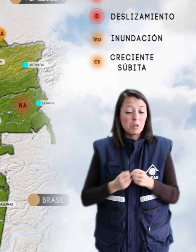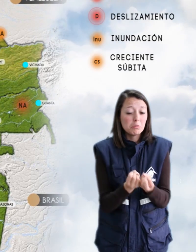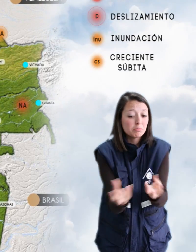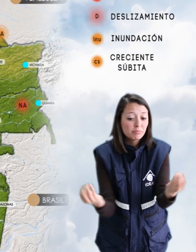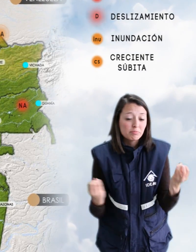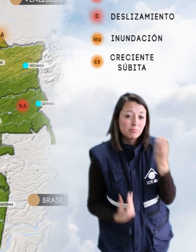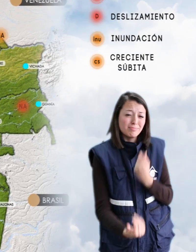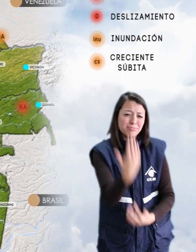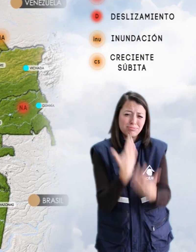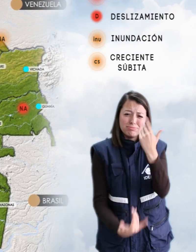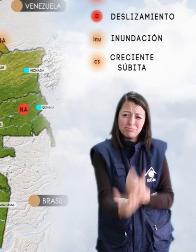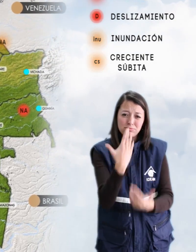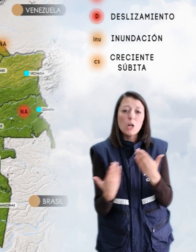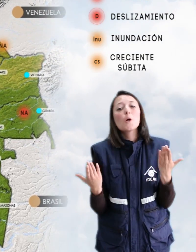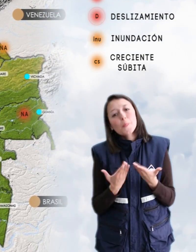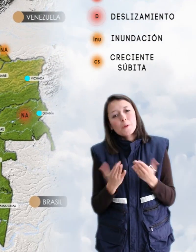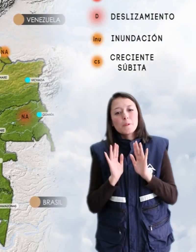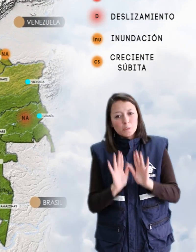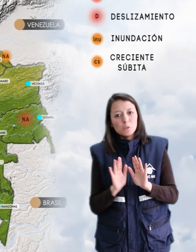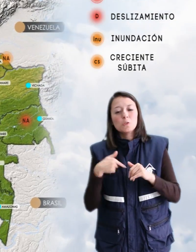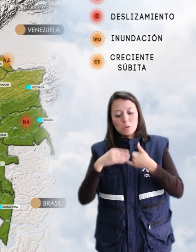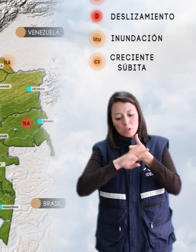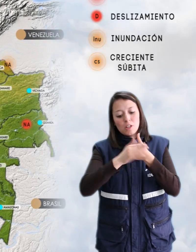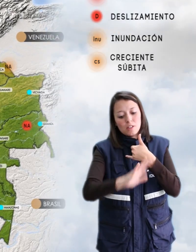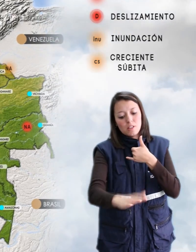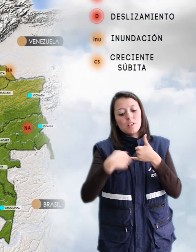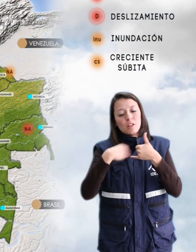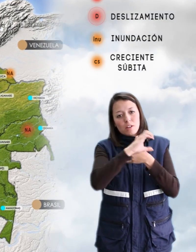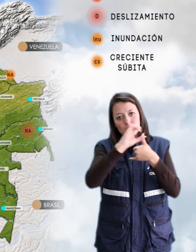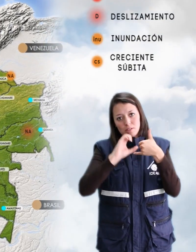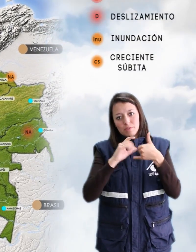incendios en la cobertura vegetal en sectores de las regiones Andina y Caribe.